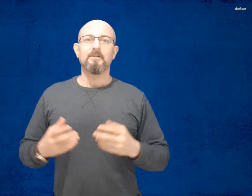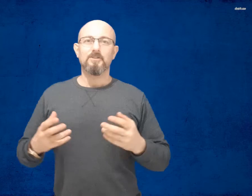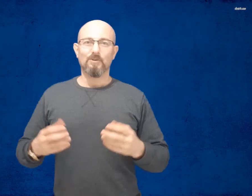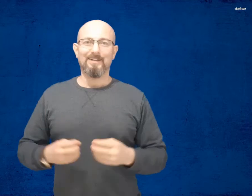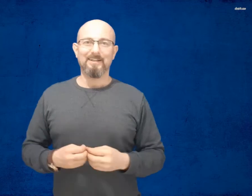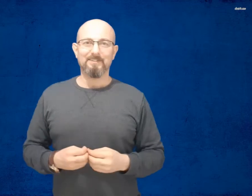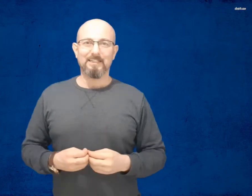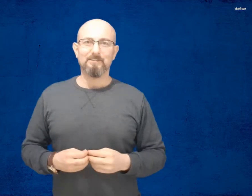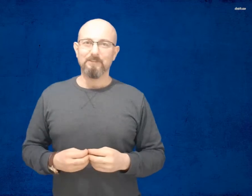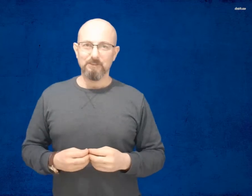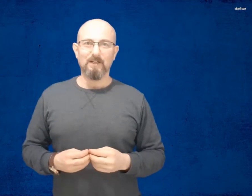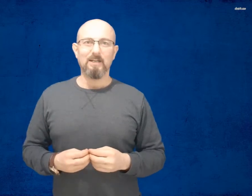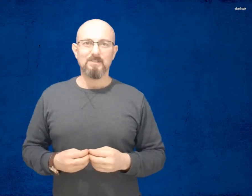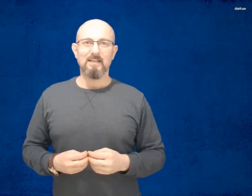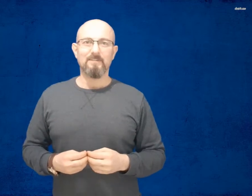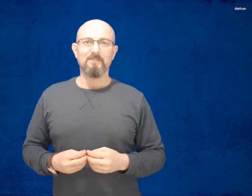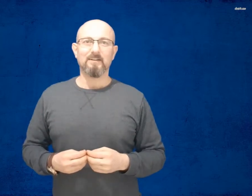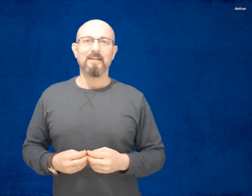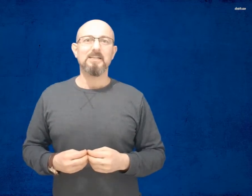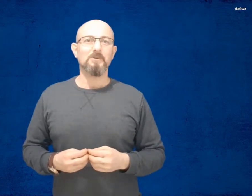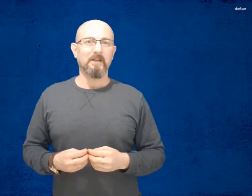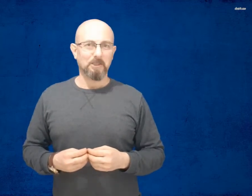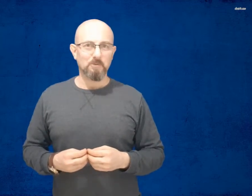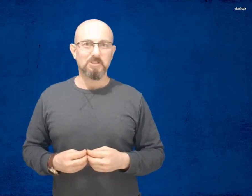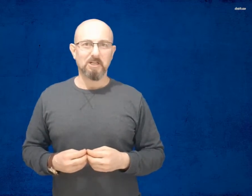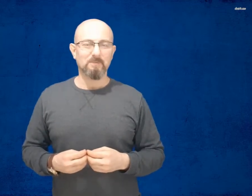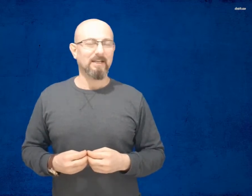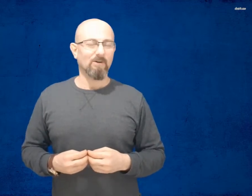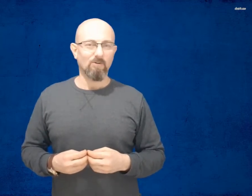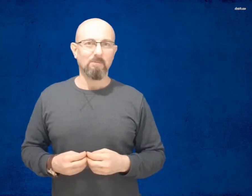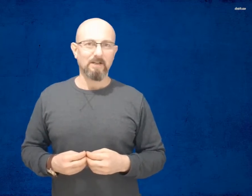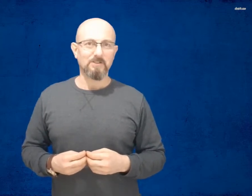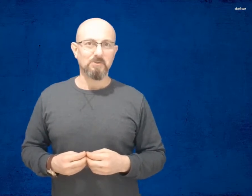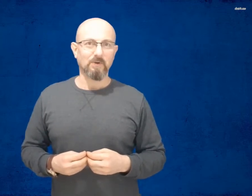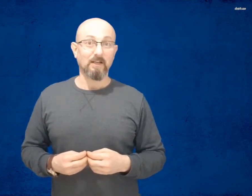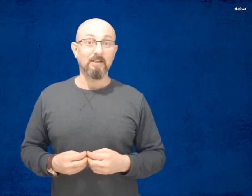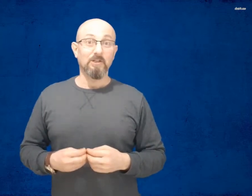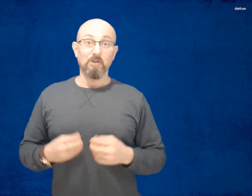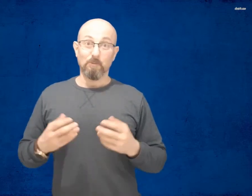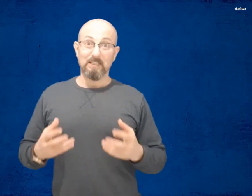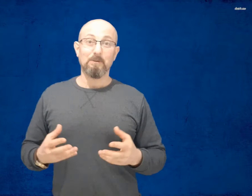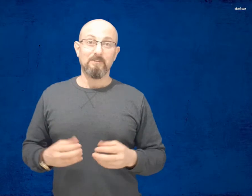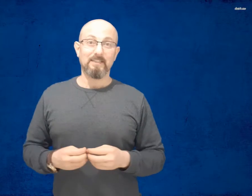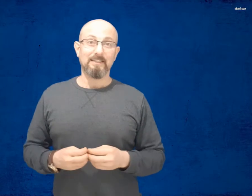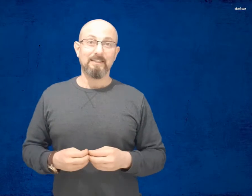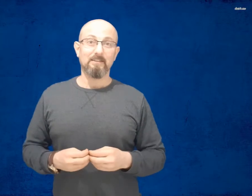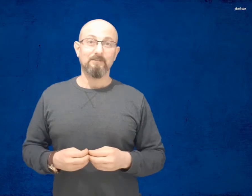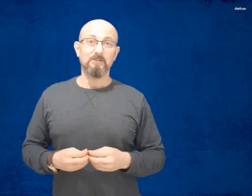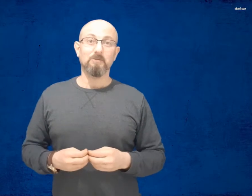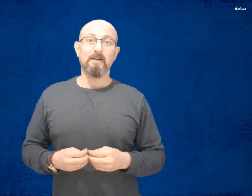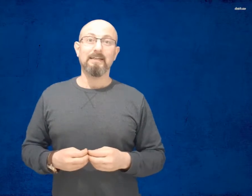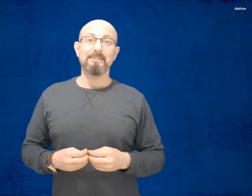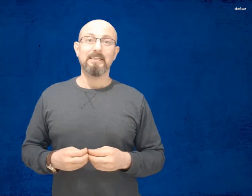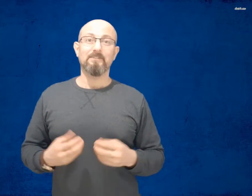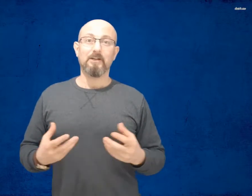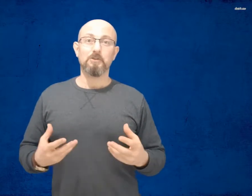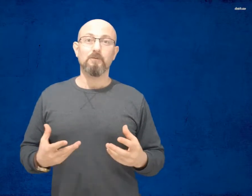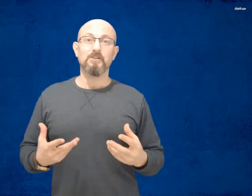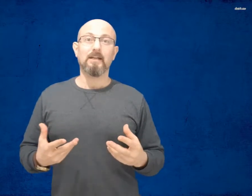شكرا أنك فتحت الفيديو أهلا وسهلا فيك في القناة سواءك تمشترك معنا أول مرة تزورنا ومدامك فتحت هذا الفيديو معنا أنك هدفك تشوف شرح